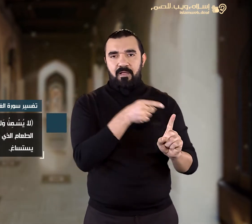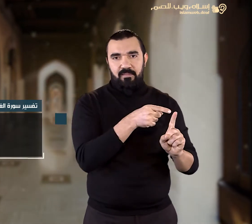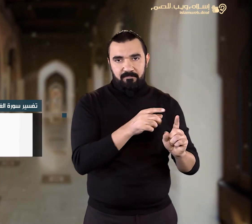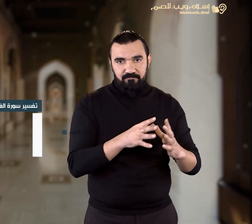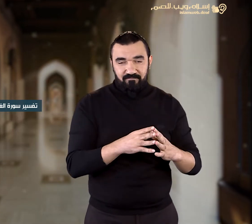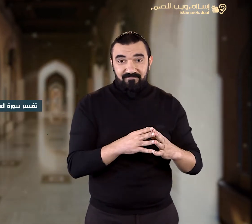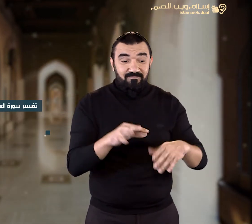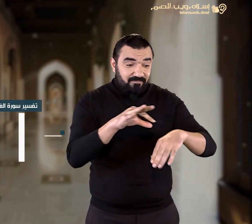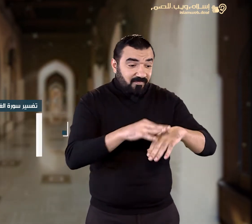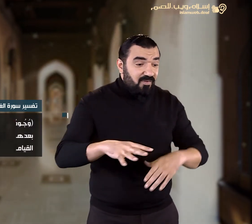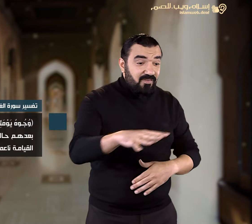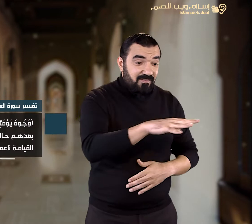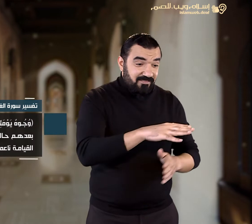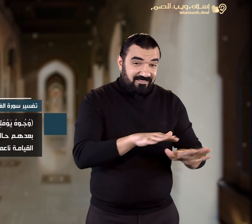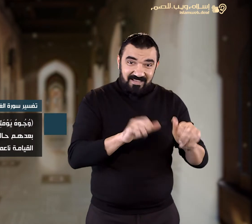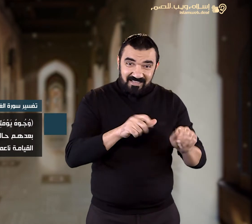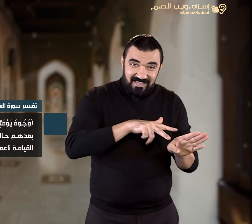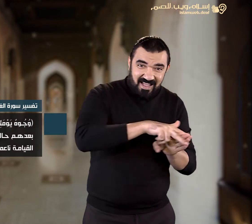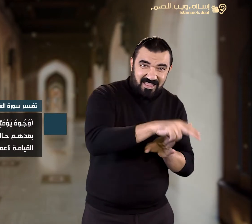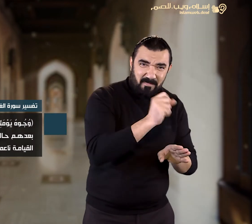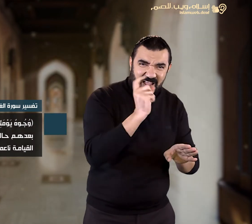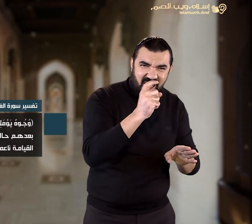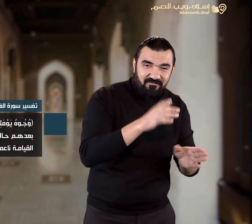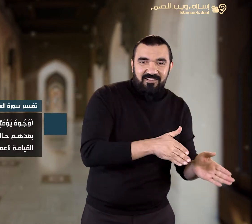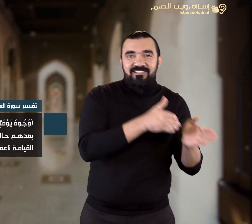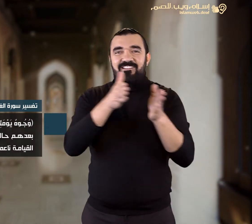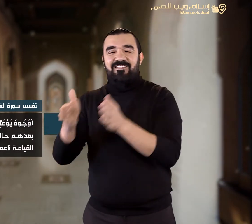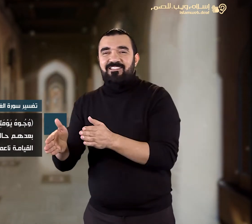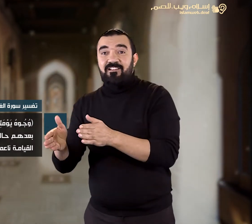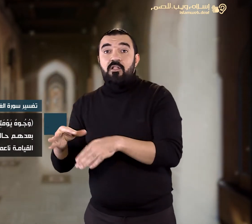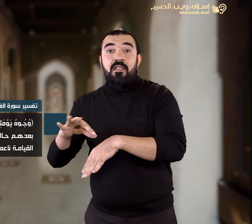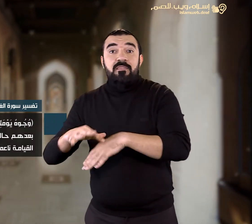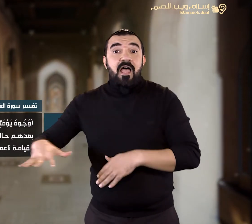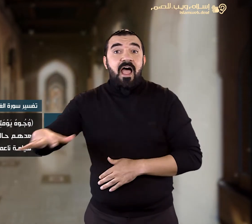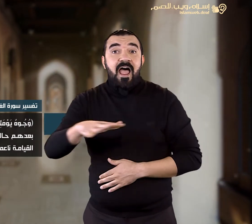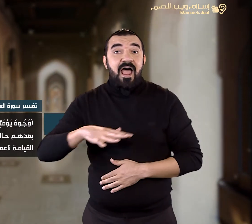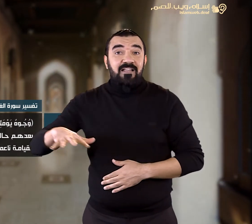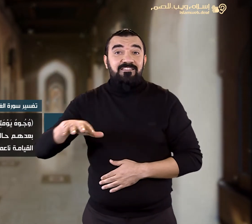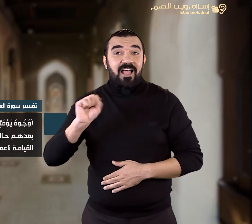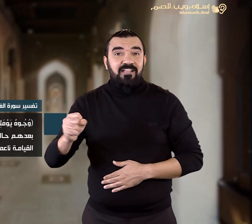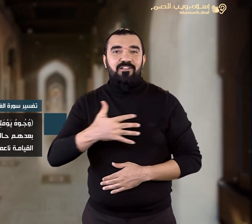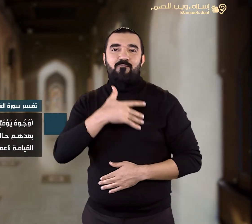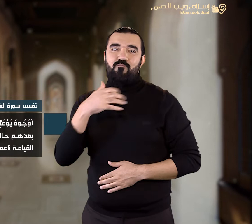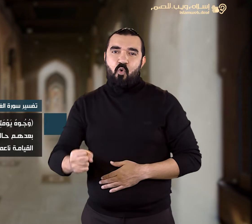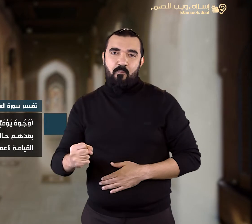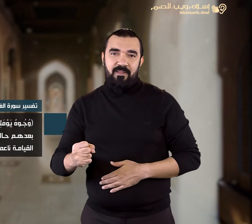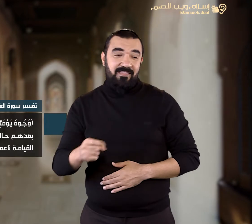أجوه يومئذ ناعمة لما ذكر سبحانه حال الأشقياء